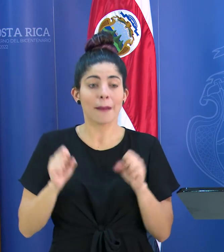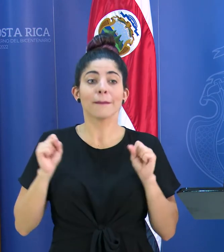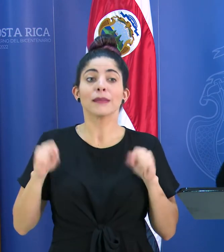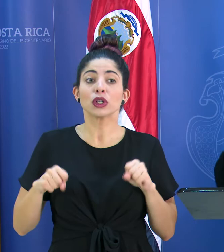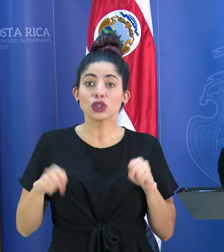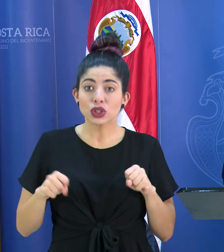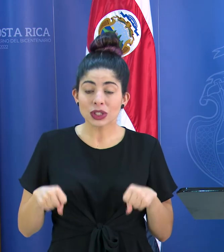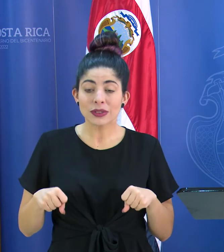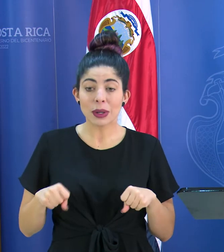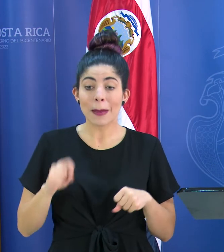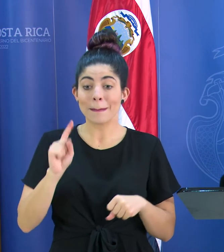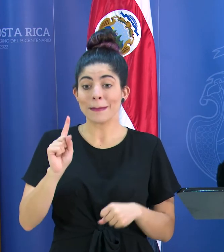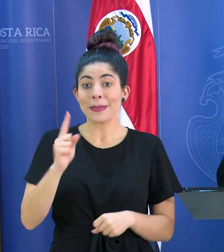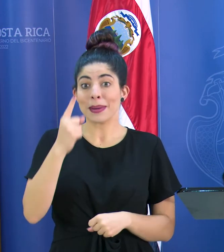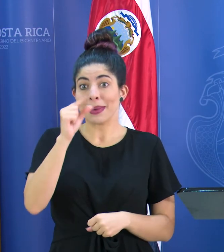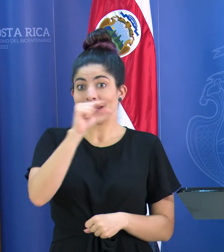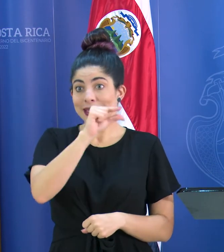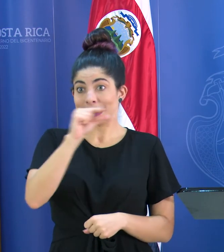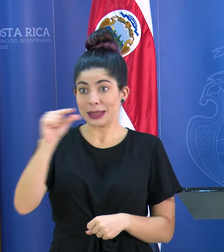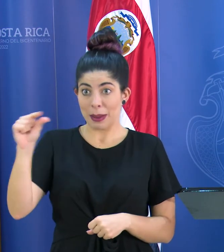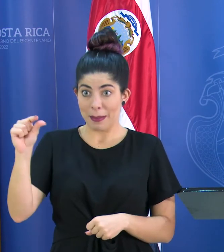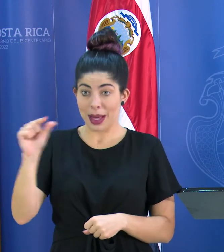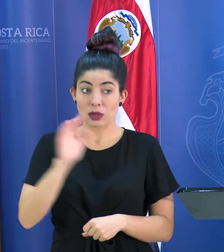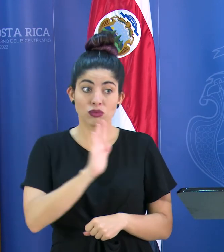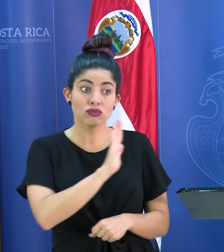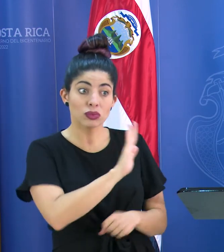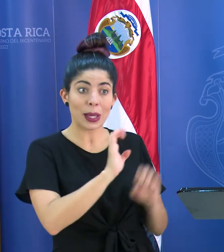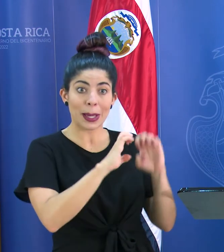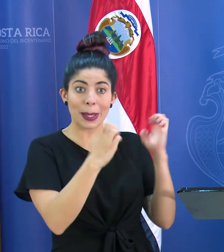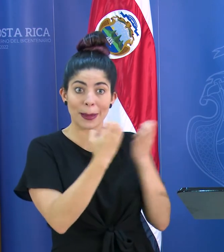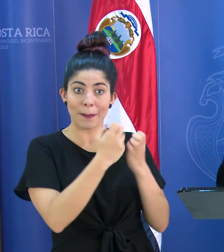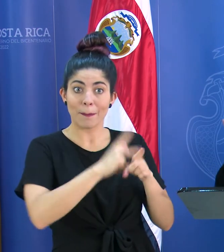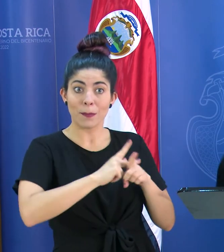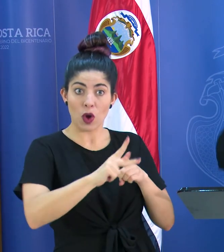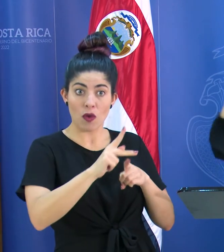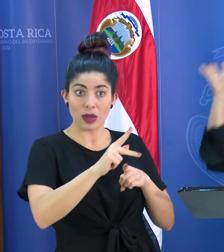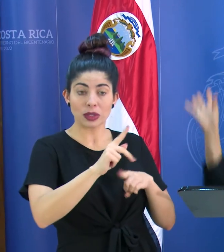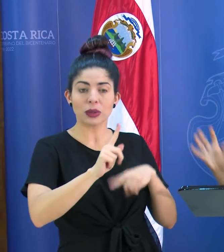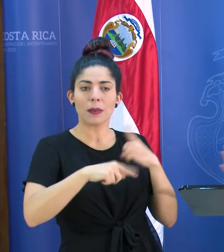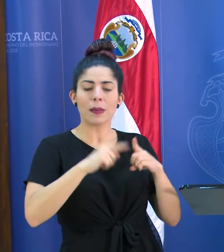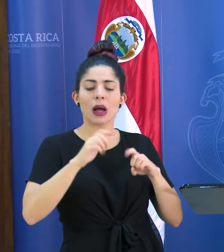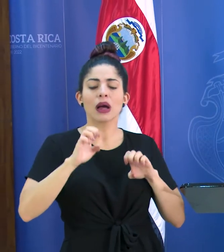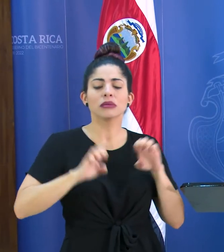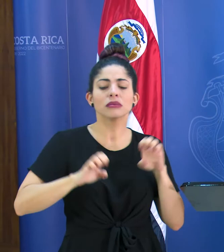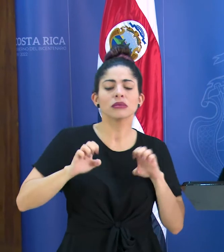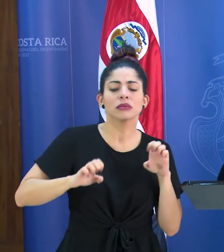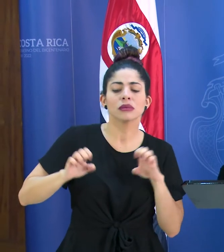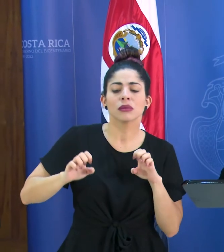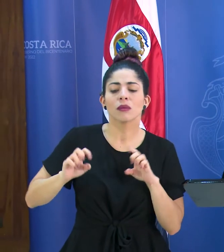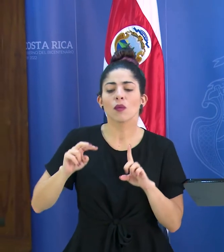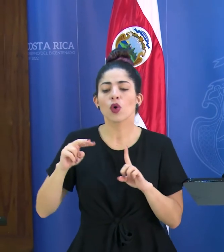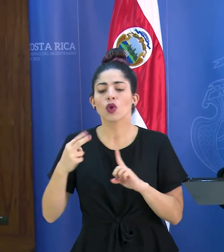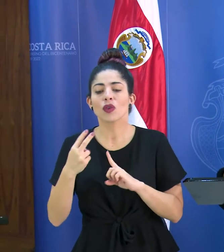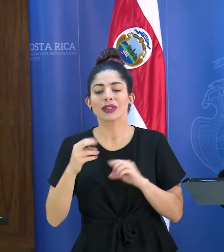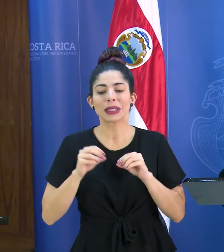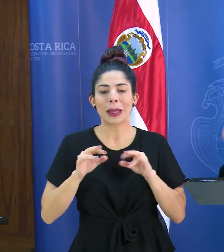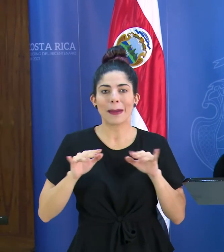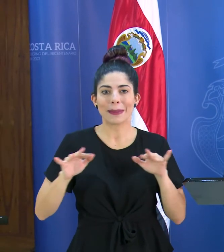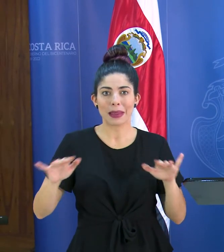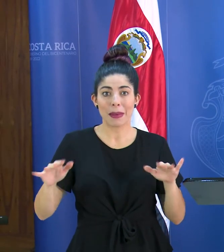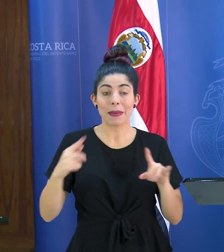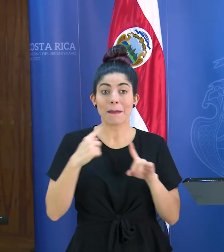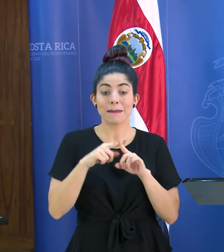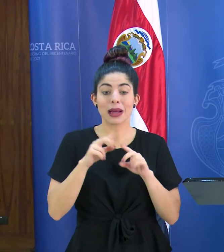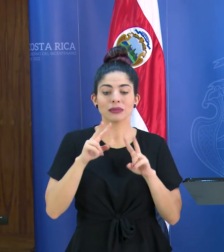probablemente en la primera semana él con su equipo de profesionales hará una valoración desde el punto de vista epidemiológico y de